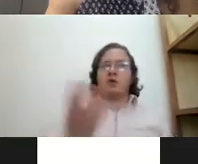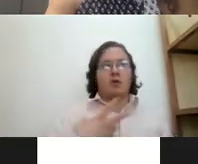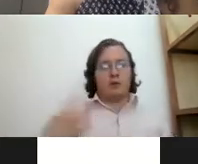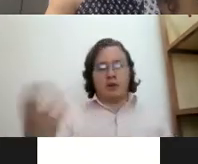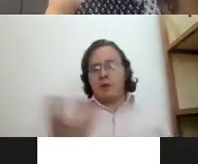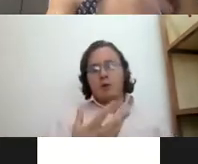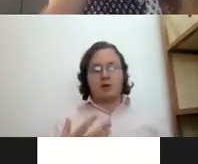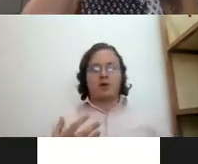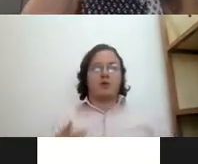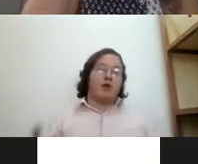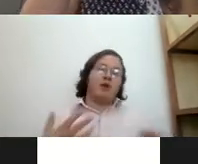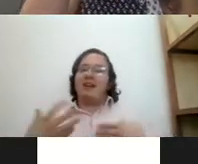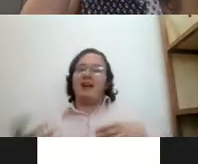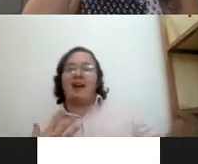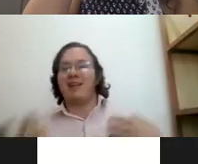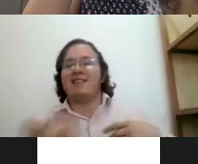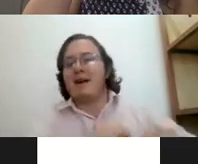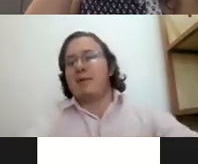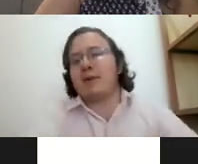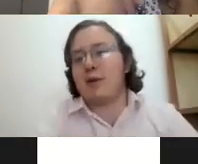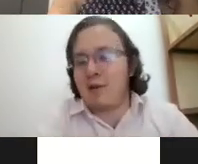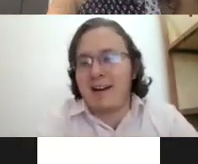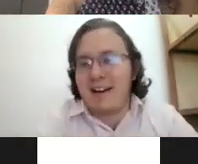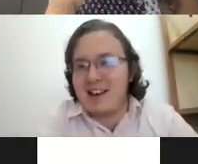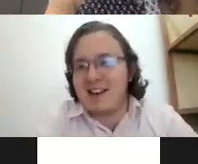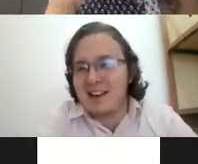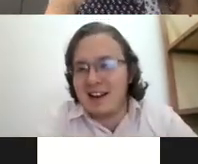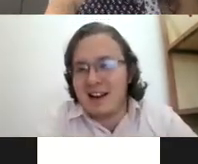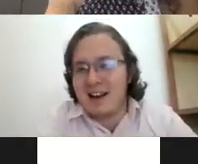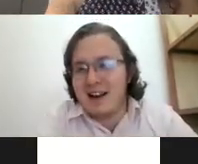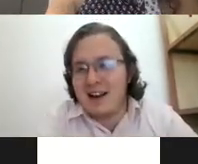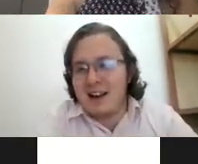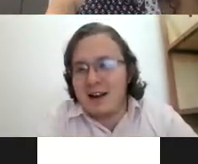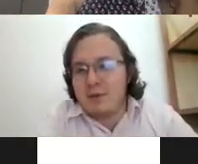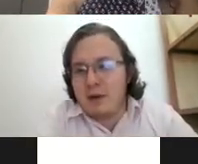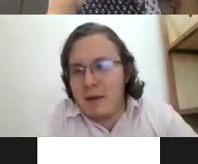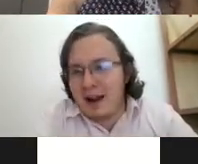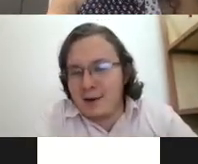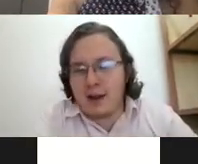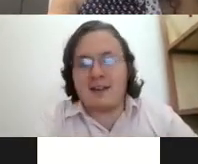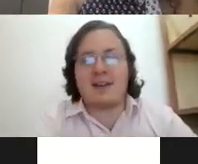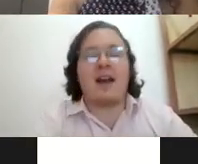juntándome con muchos sordos pues yo no entendía qué me decían todos hablaban en señas imagínense ustedes ese